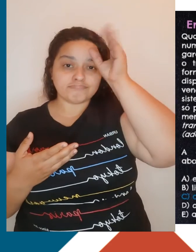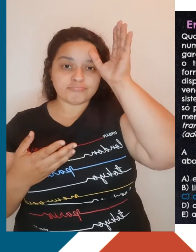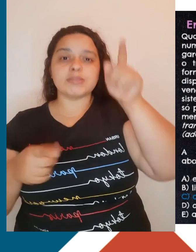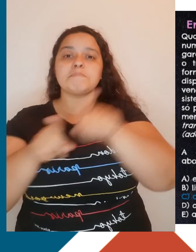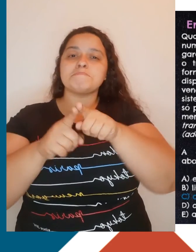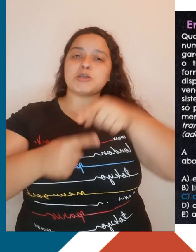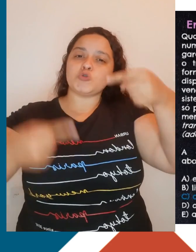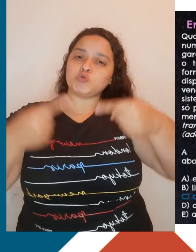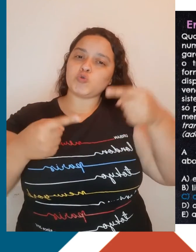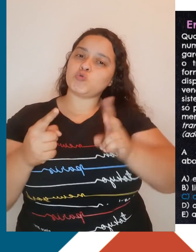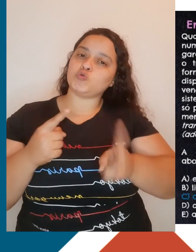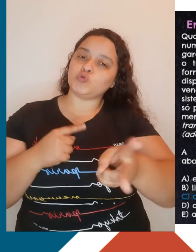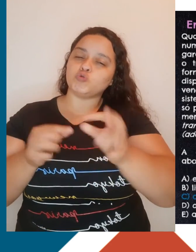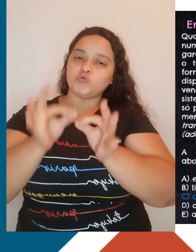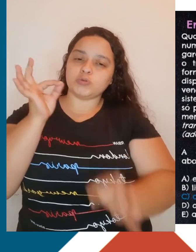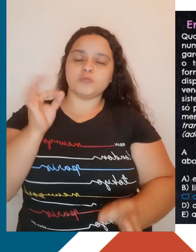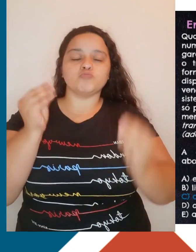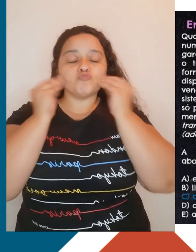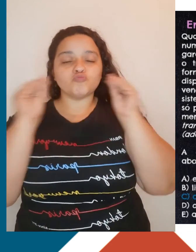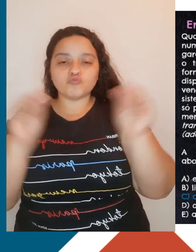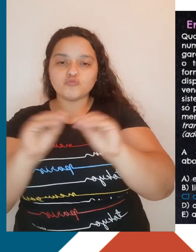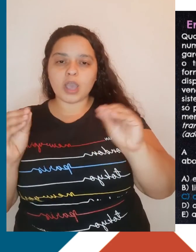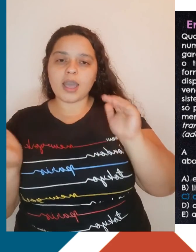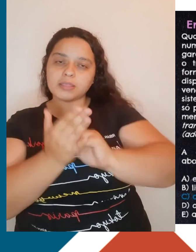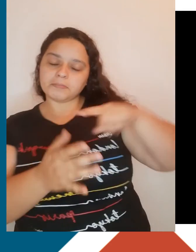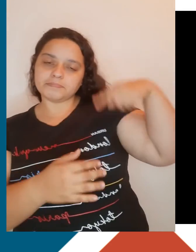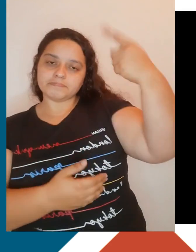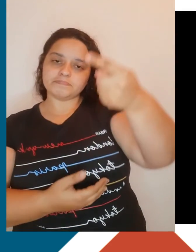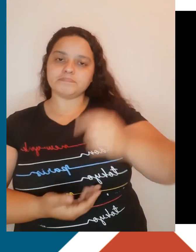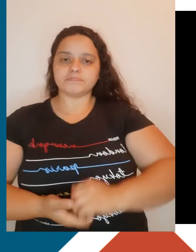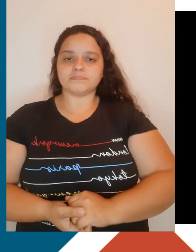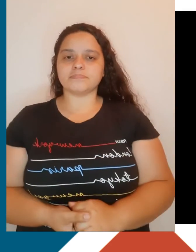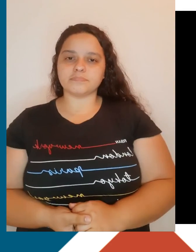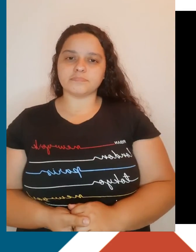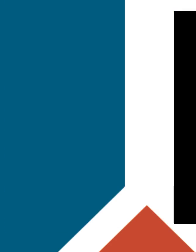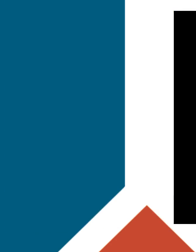esse assunto. Um beijo para vocês e até a próxima. Tchau, tchau.